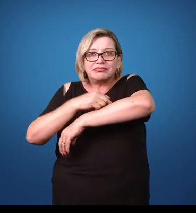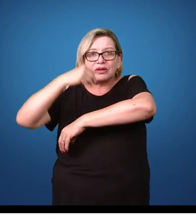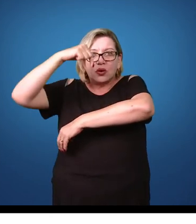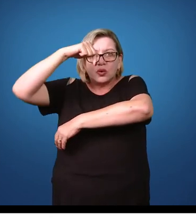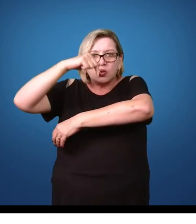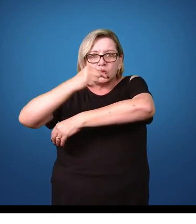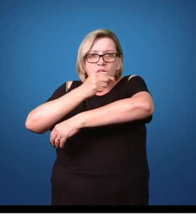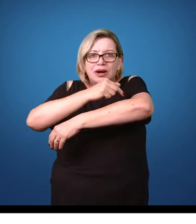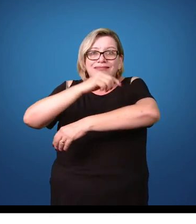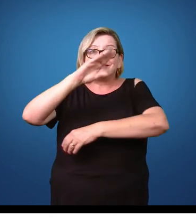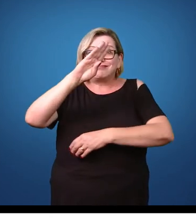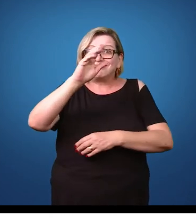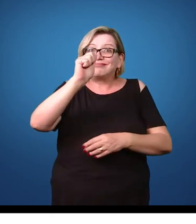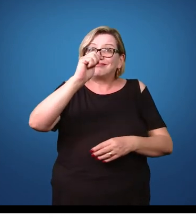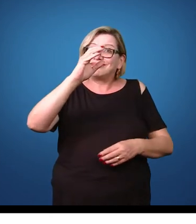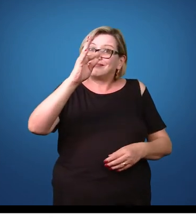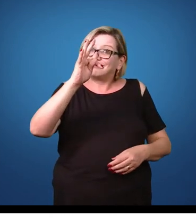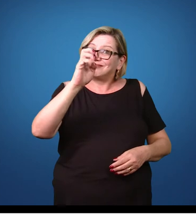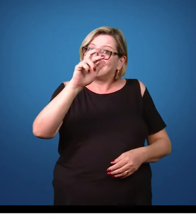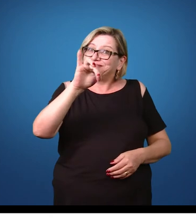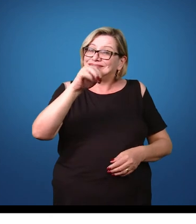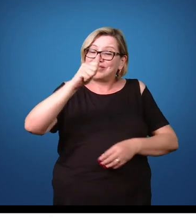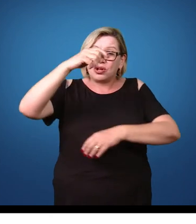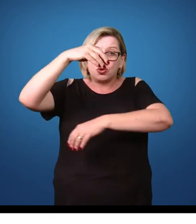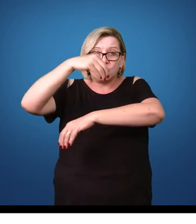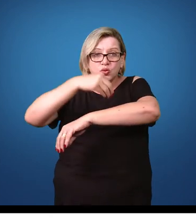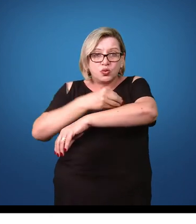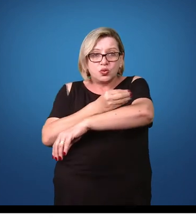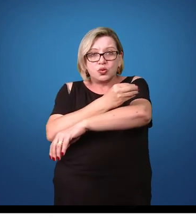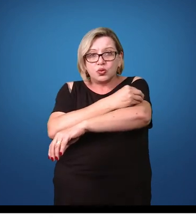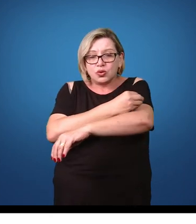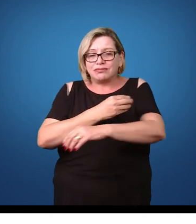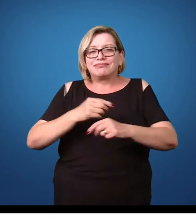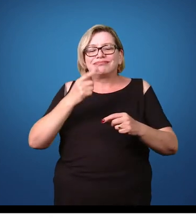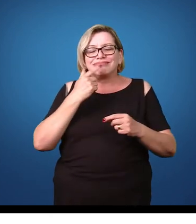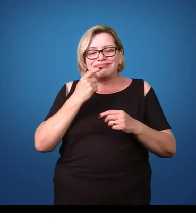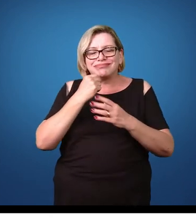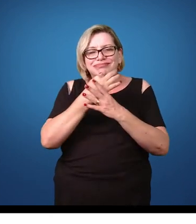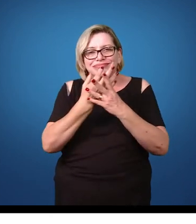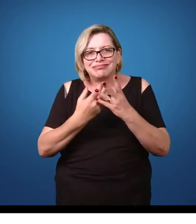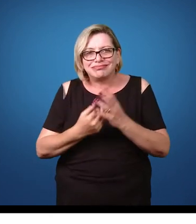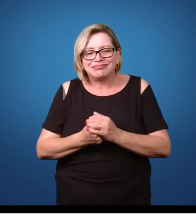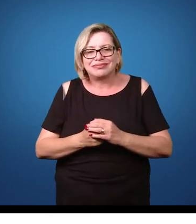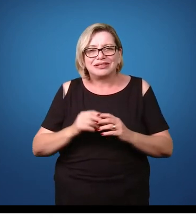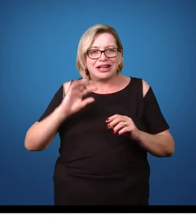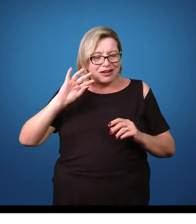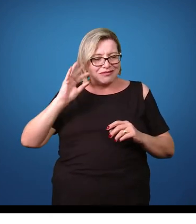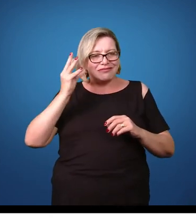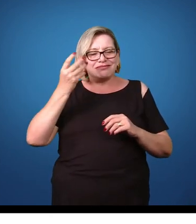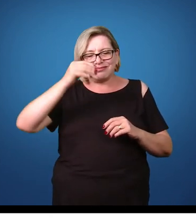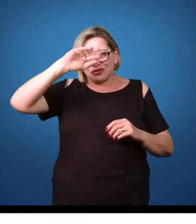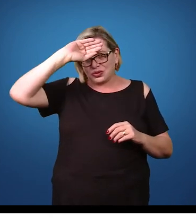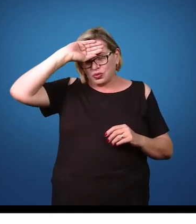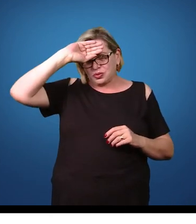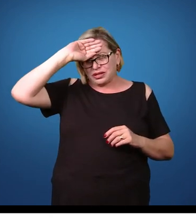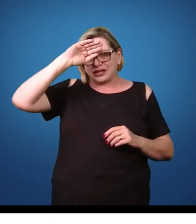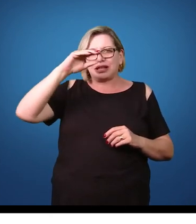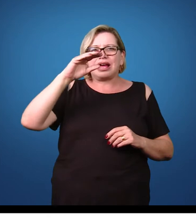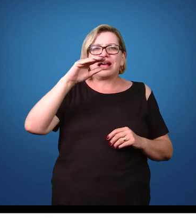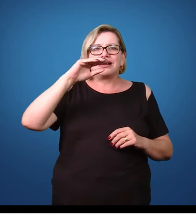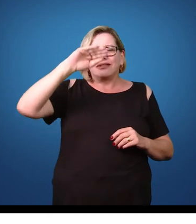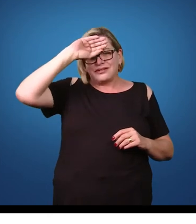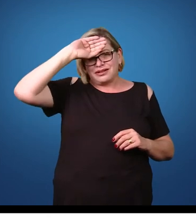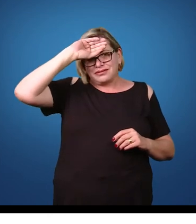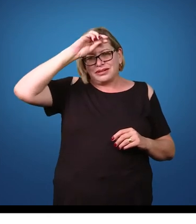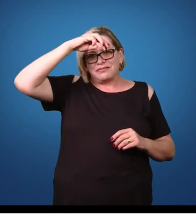eles picam o ser humano, eles podem estar transmitindo essa bactéria para o ser humano. Então, ele é um